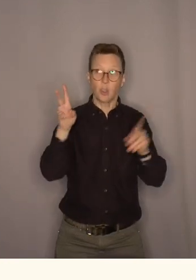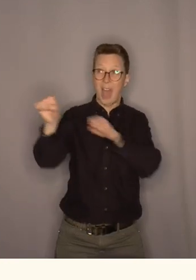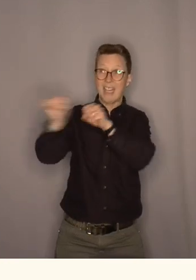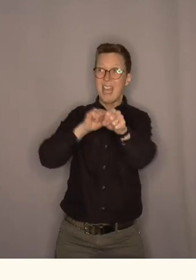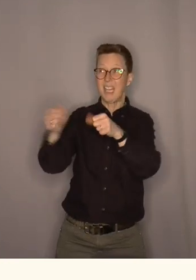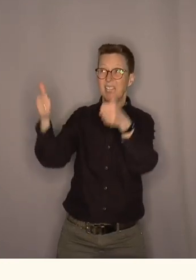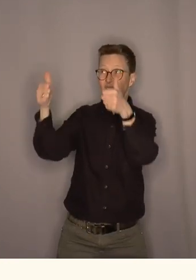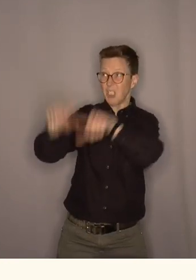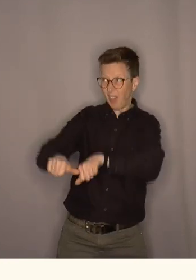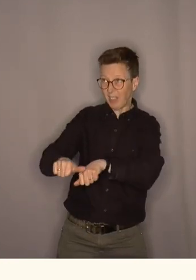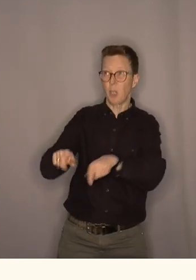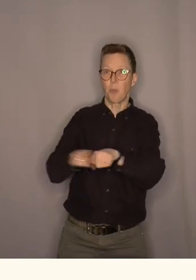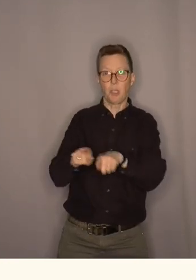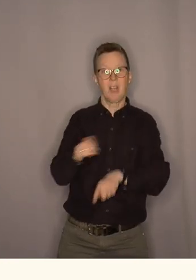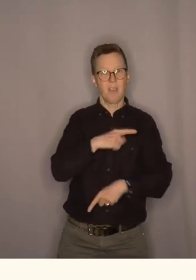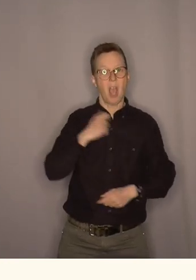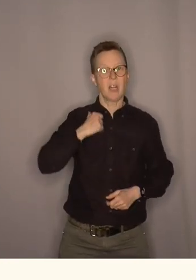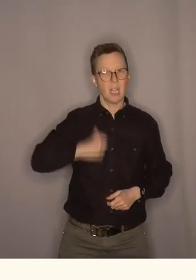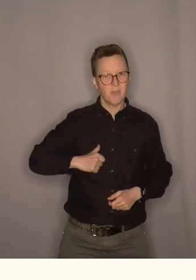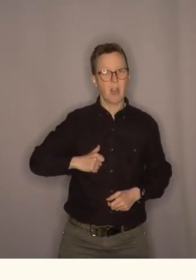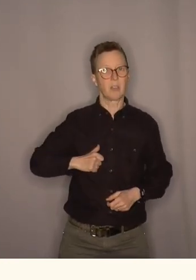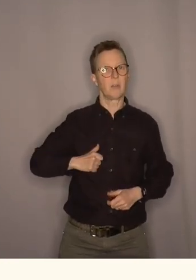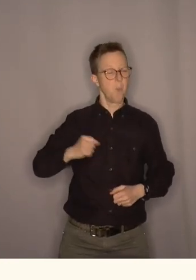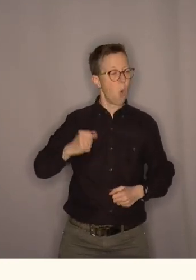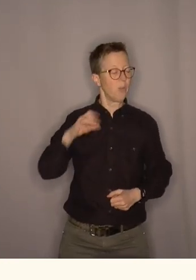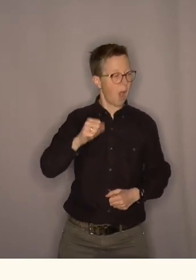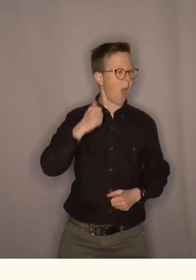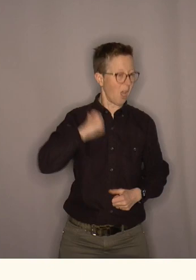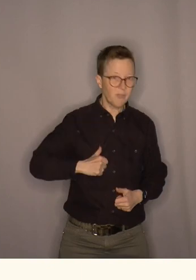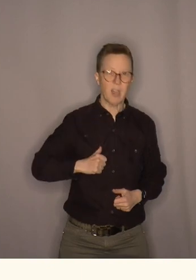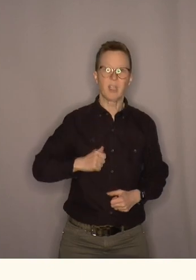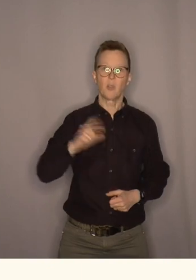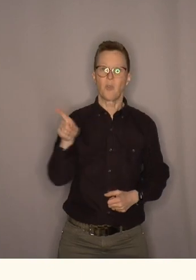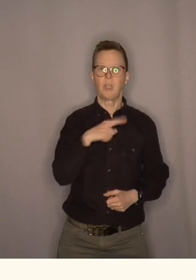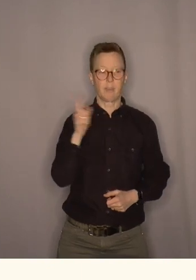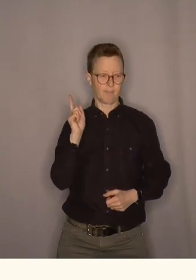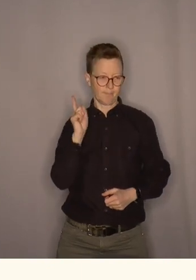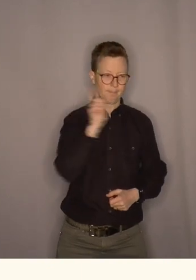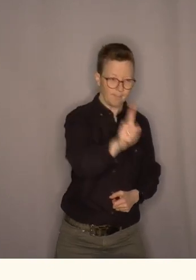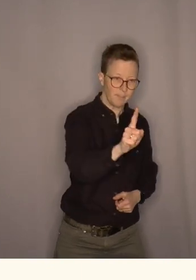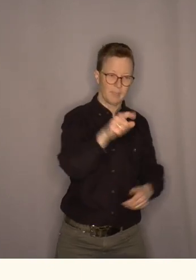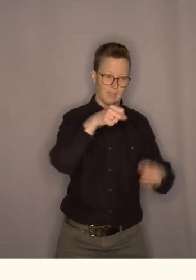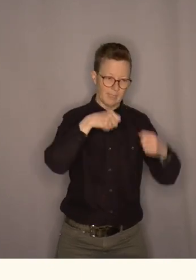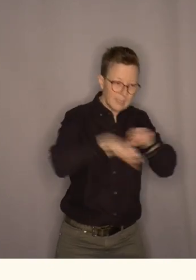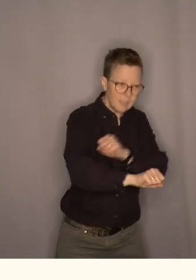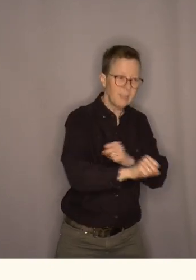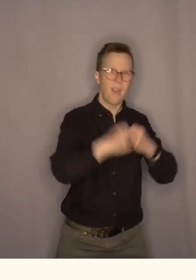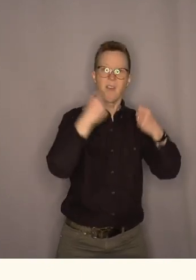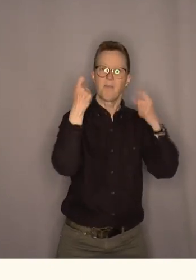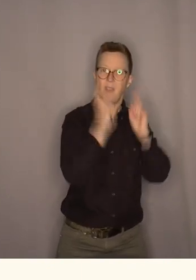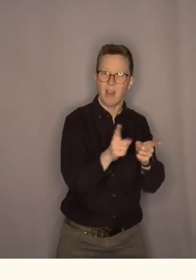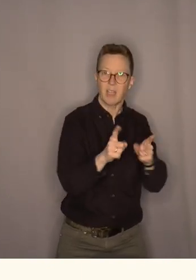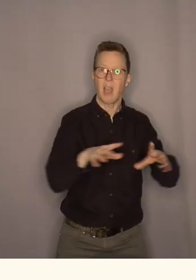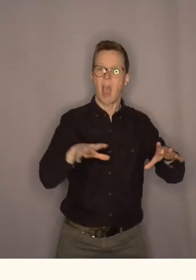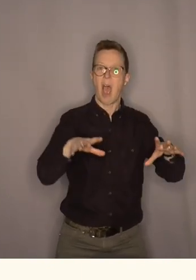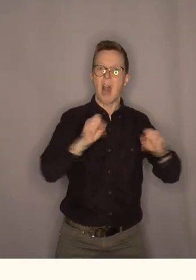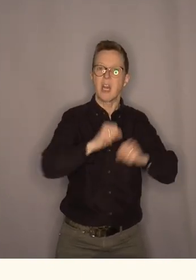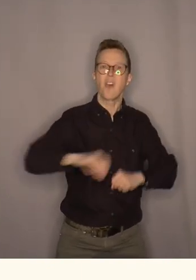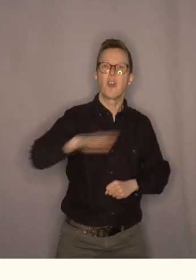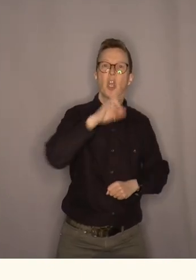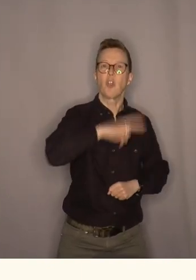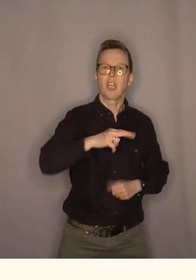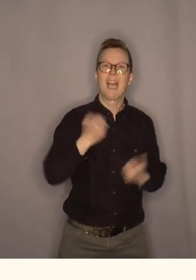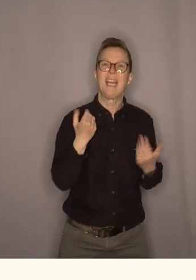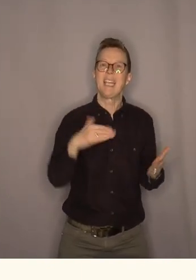regjeringen svikter så er det vår jobb å ta ansvar og derfor så går vi til valg i alle landets fylker for å gi folk et